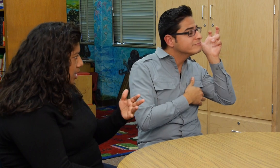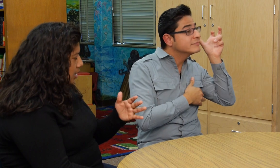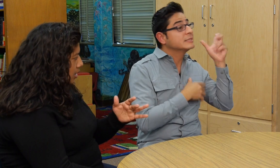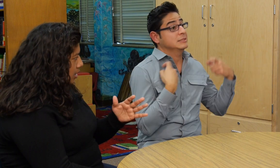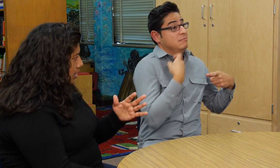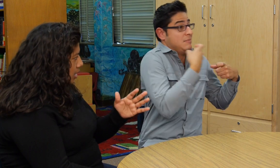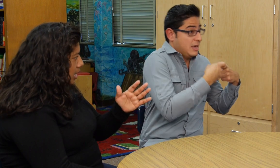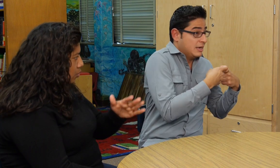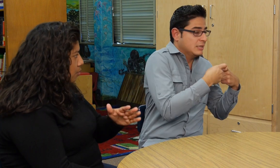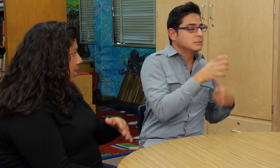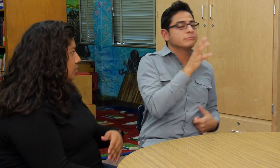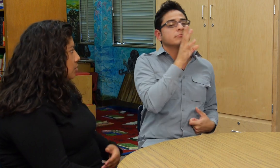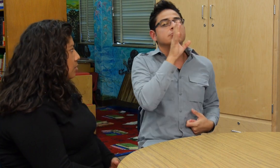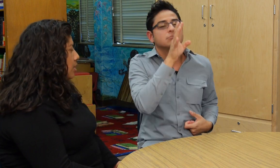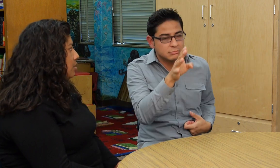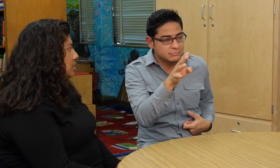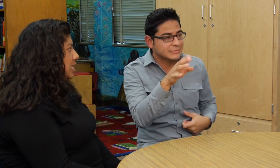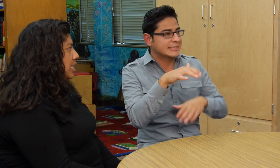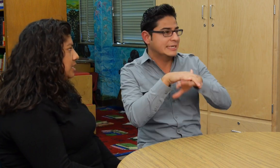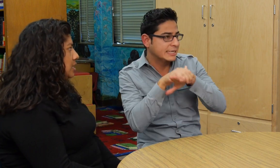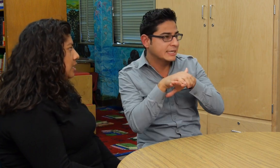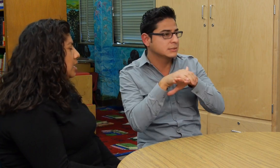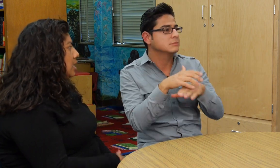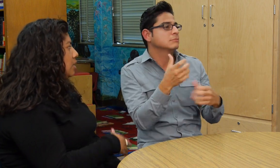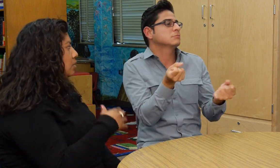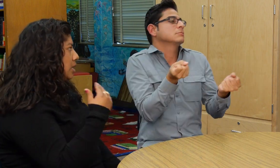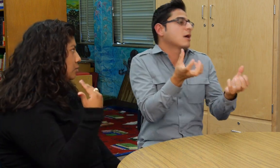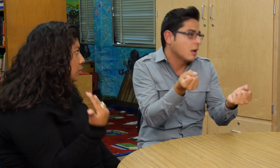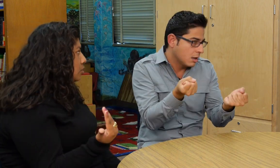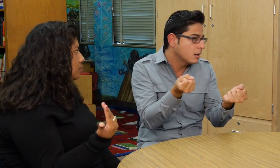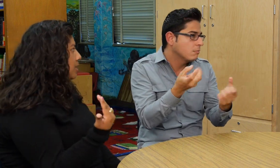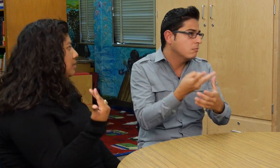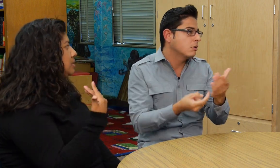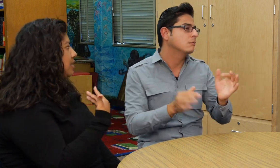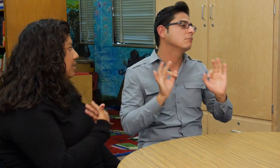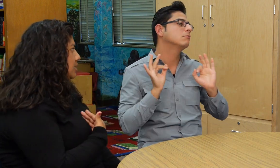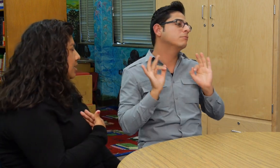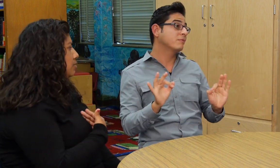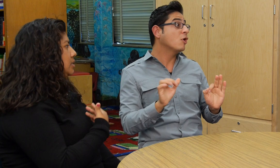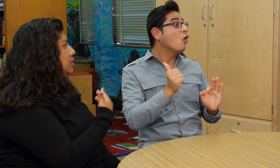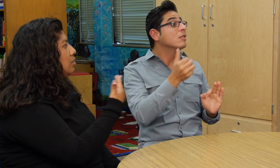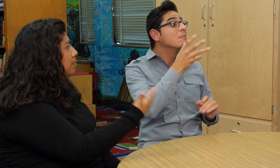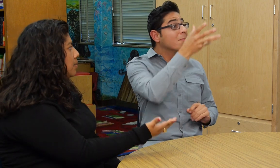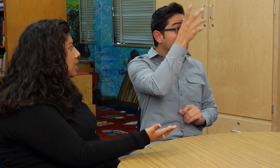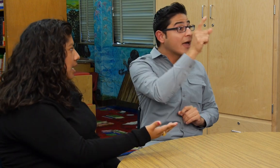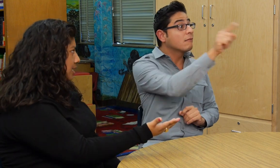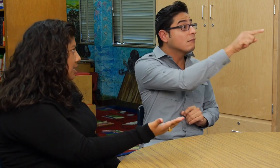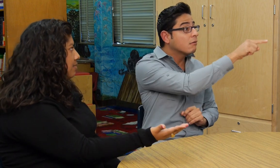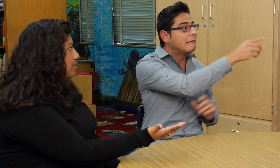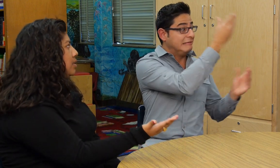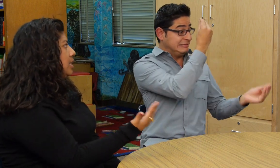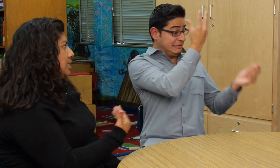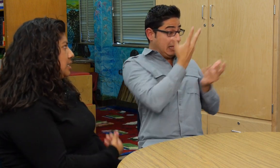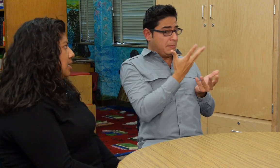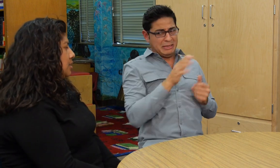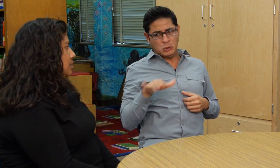y al otro maestro lo que yo les quería decir y lo que los otros padres me estaban diciendo, que si yo le hacía el favor de decirles.